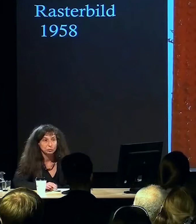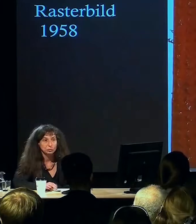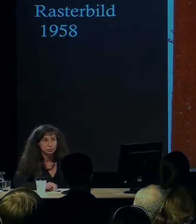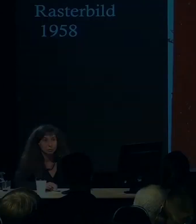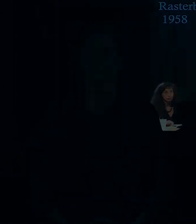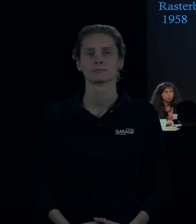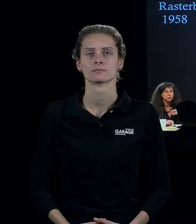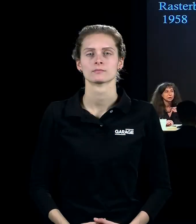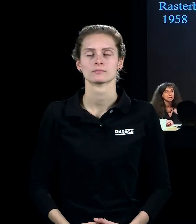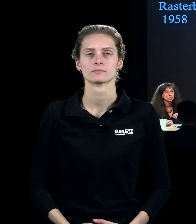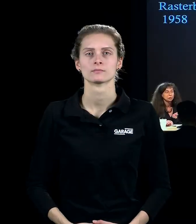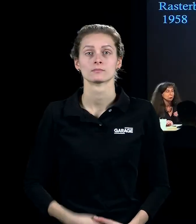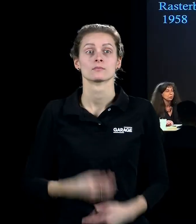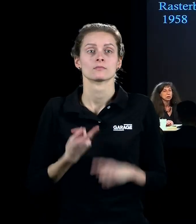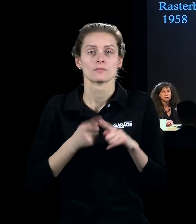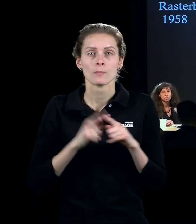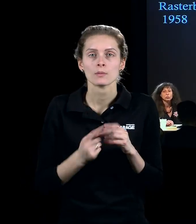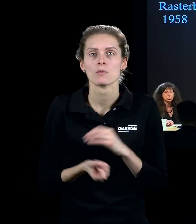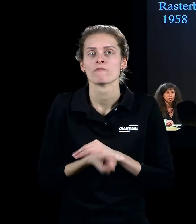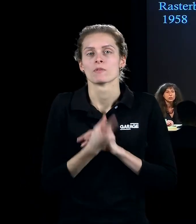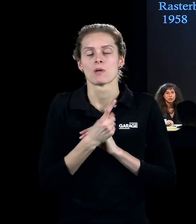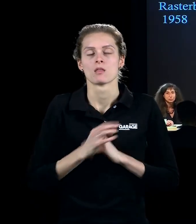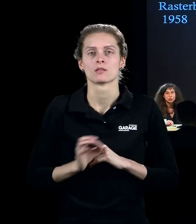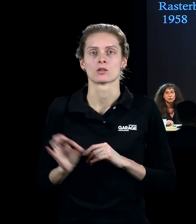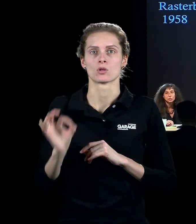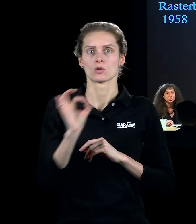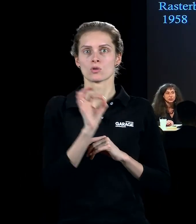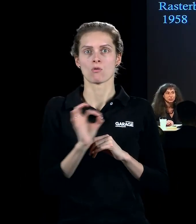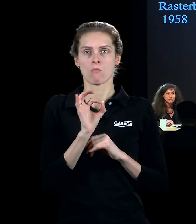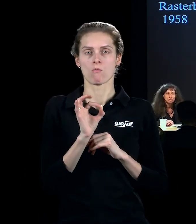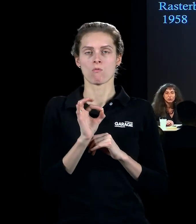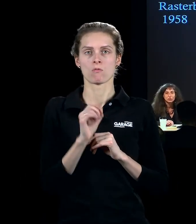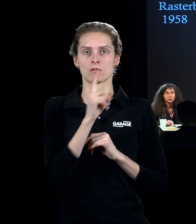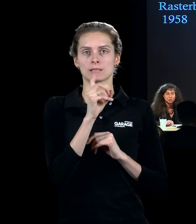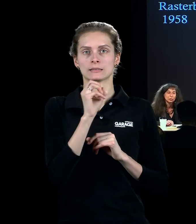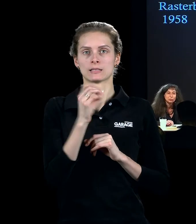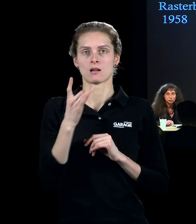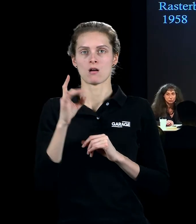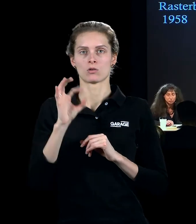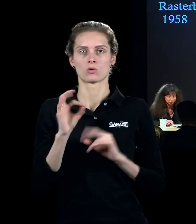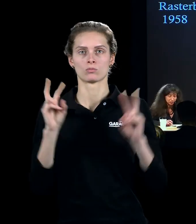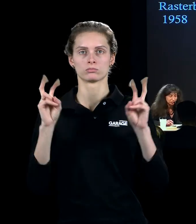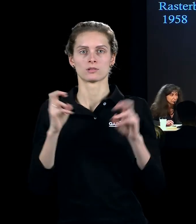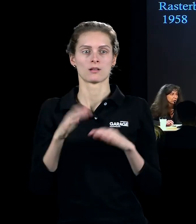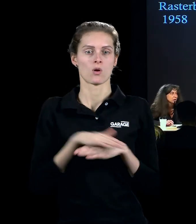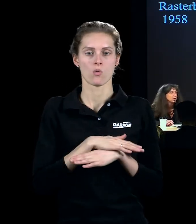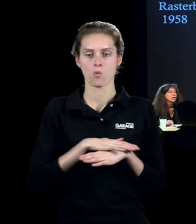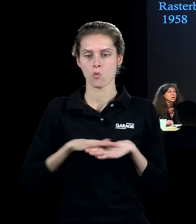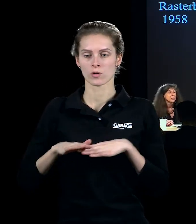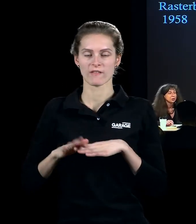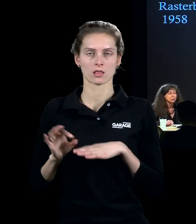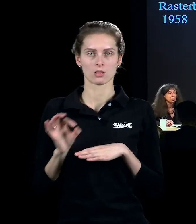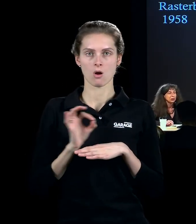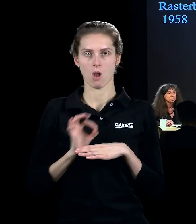Поэтому возникает вот эта вот нулевая степень живописи, если перефразировать нулевую степень письма Ролана Барта,